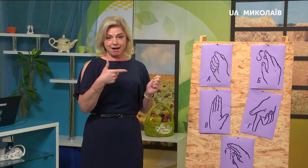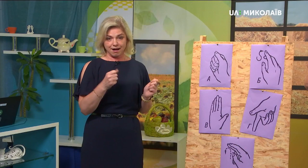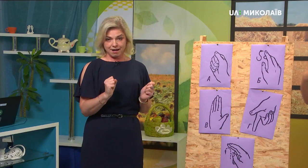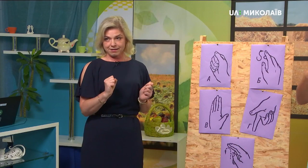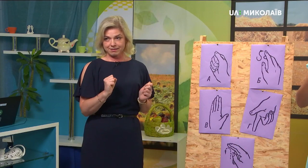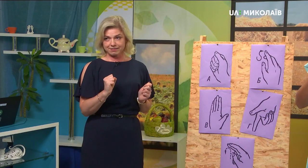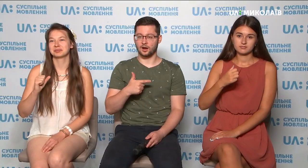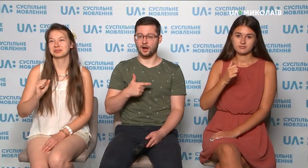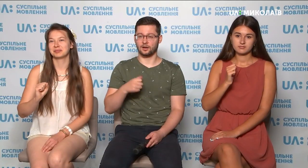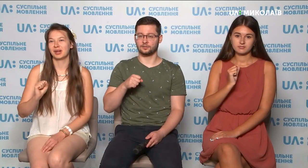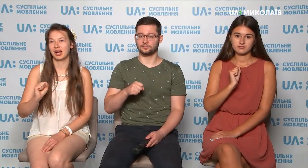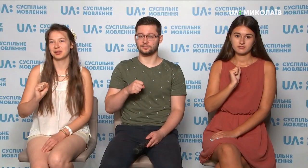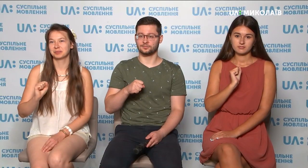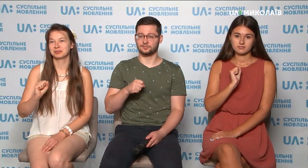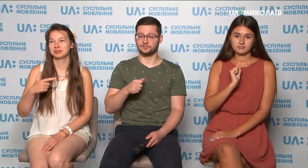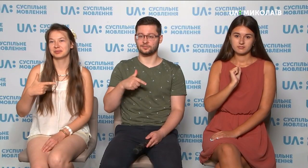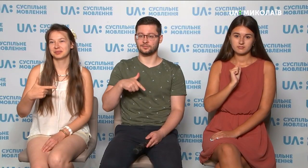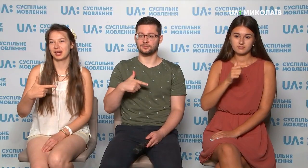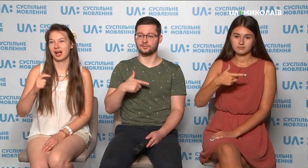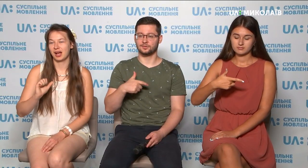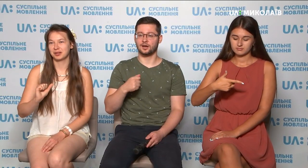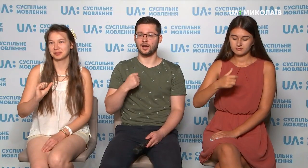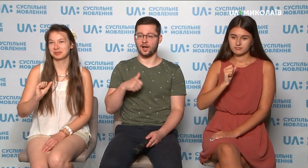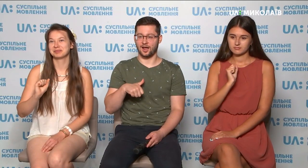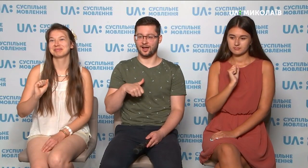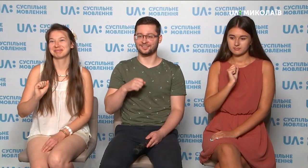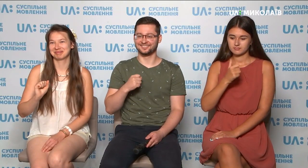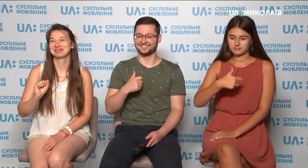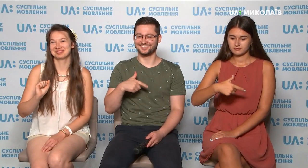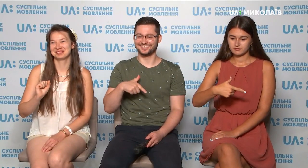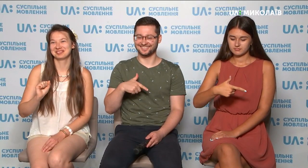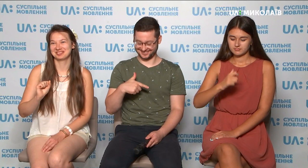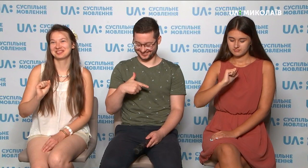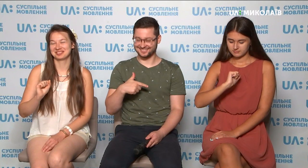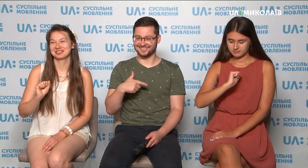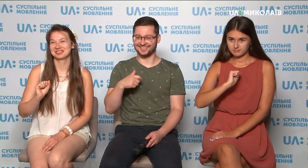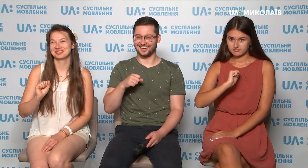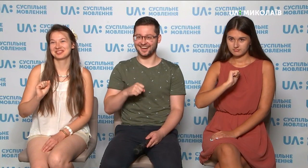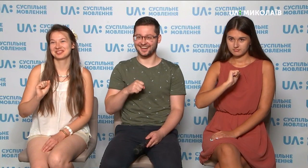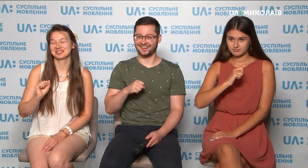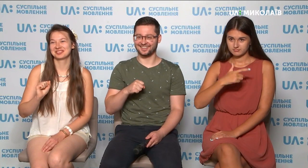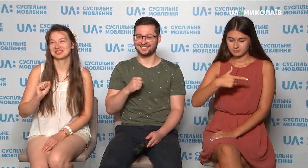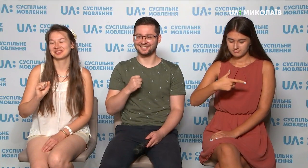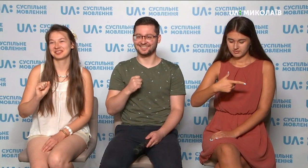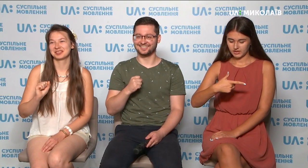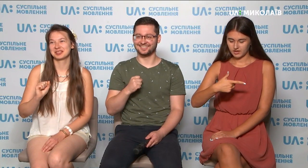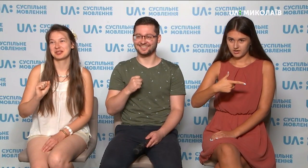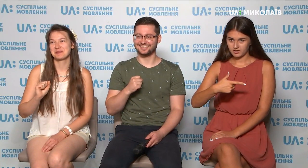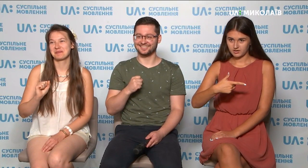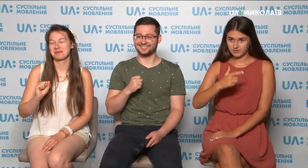«Га», «Га». Вже, виходить також. І ми проговорюємо обов'язково, «Га», це співачка, так?